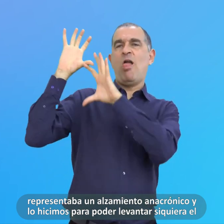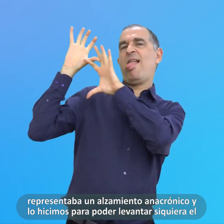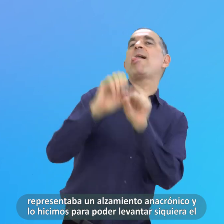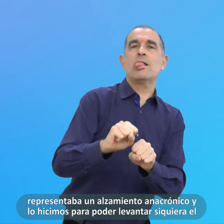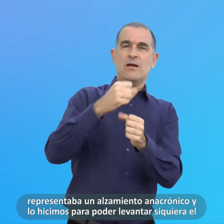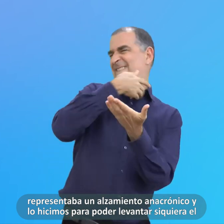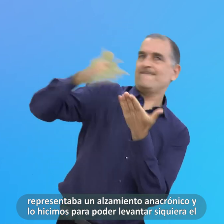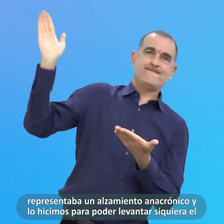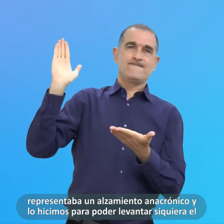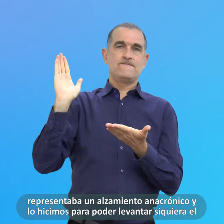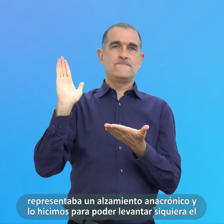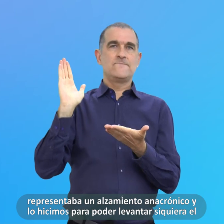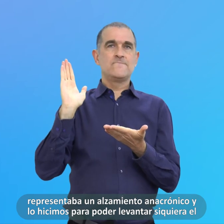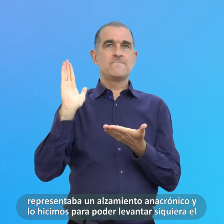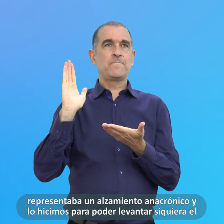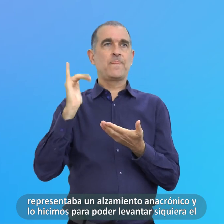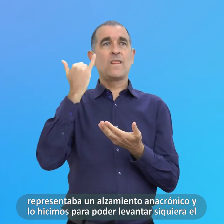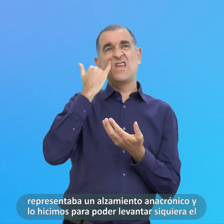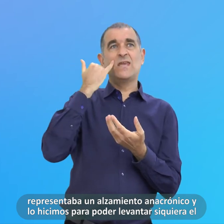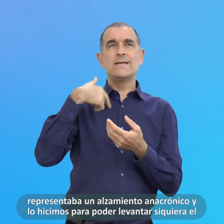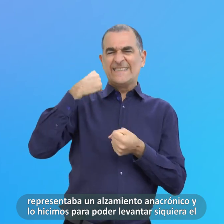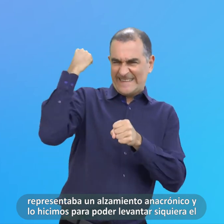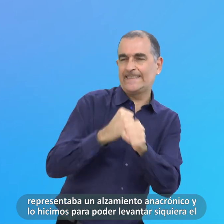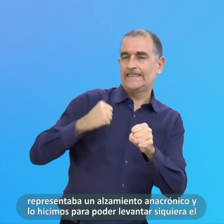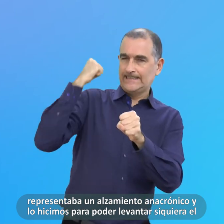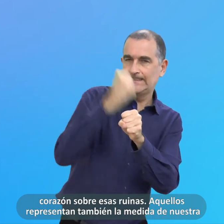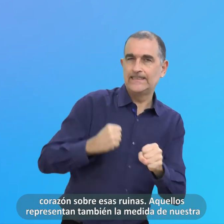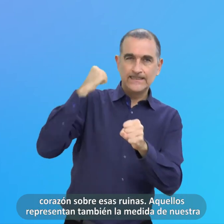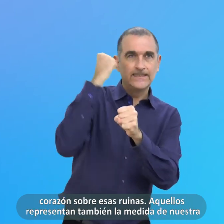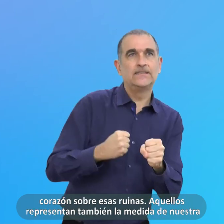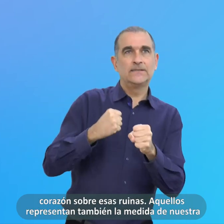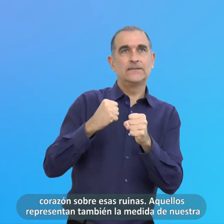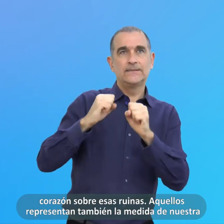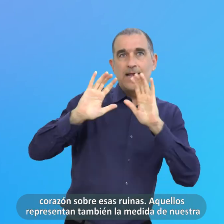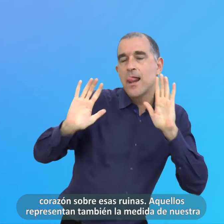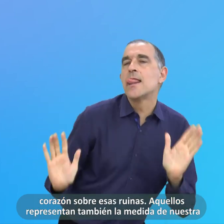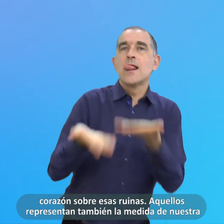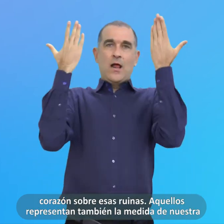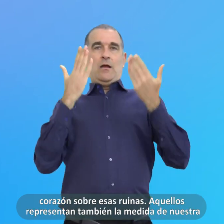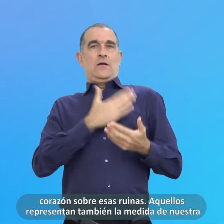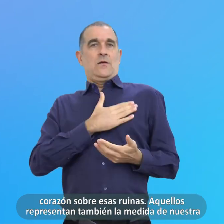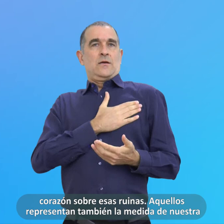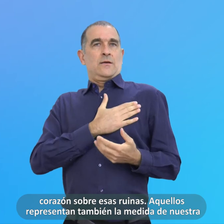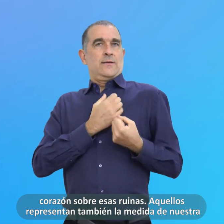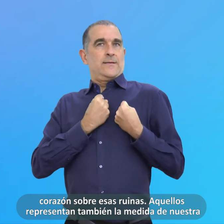Y Lo Hicimos Para Poder Levantar Siquiera El